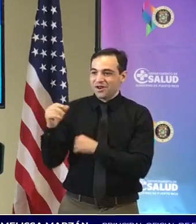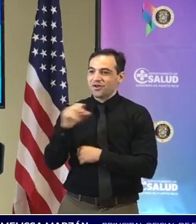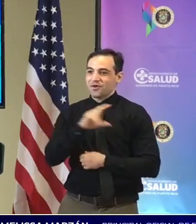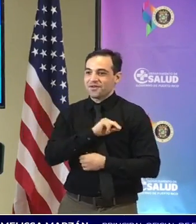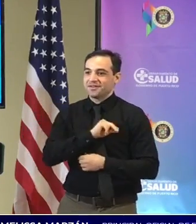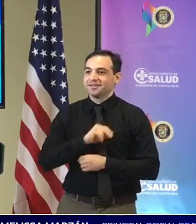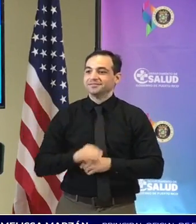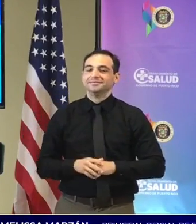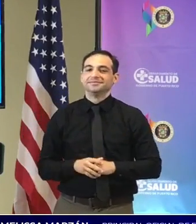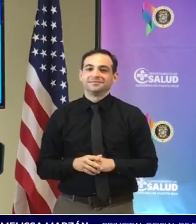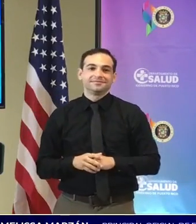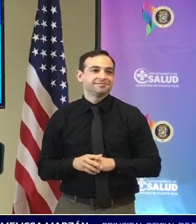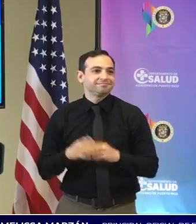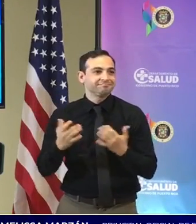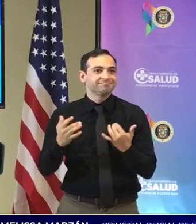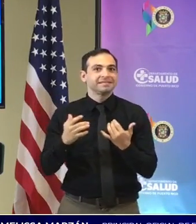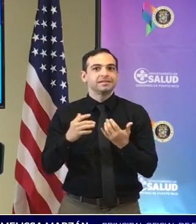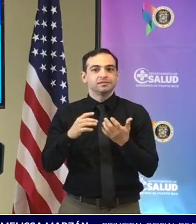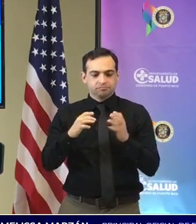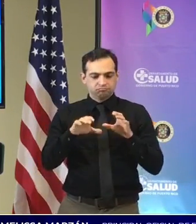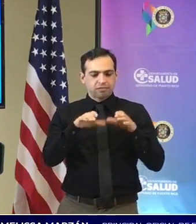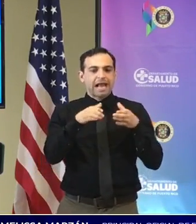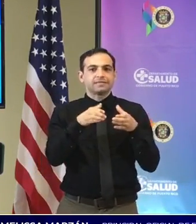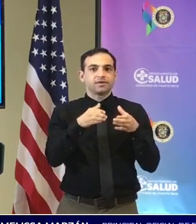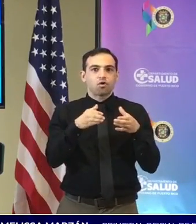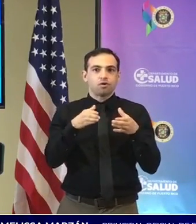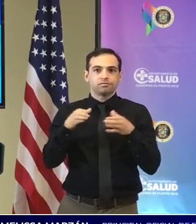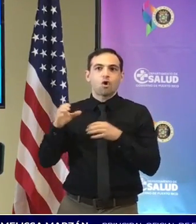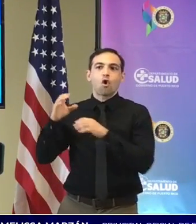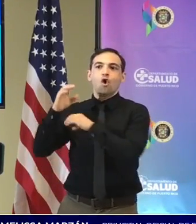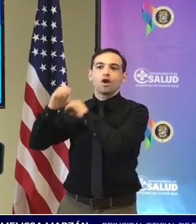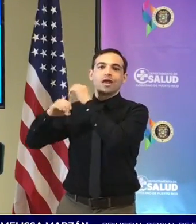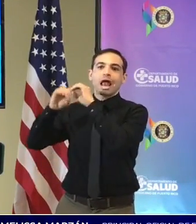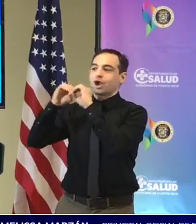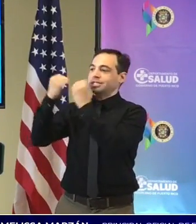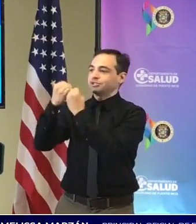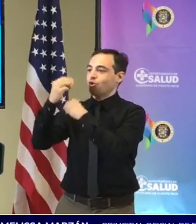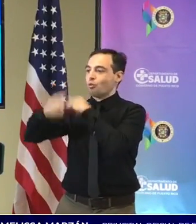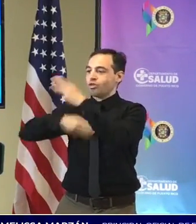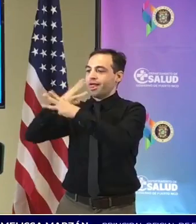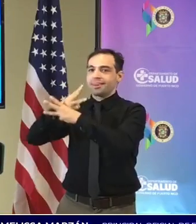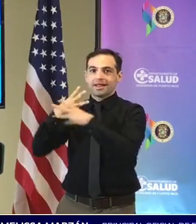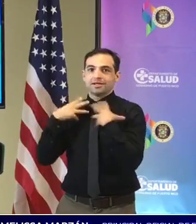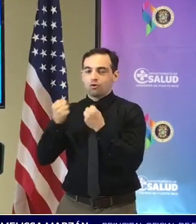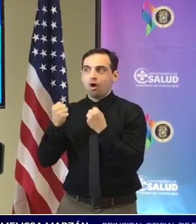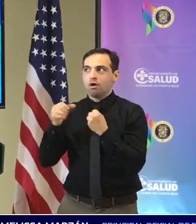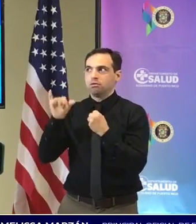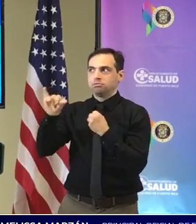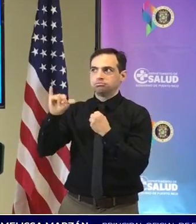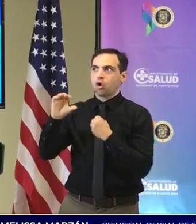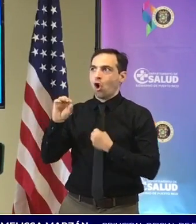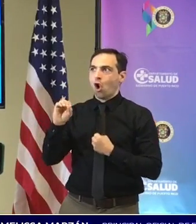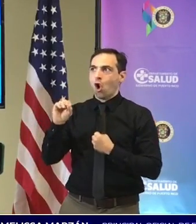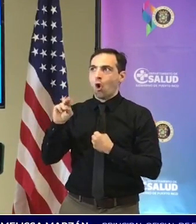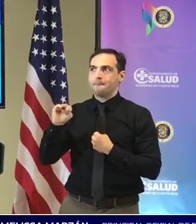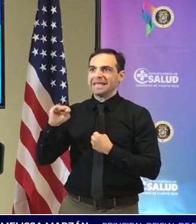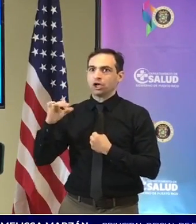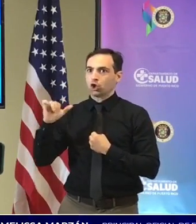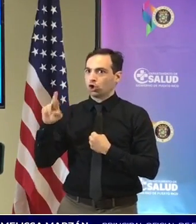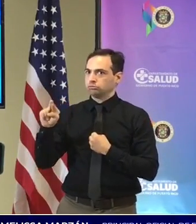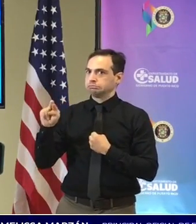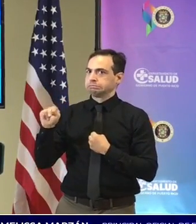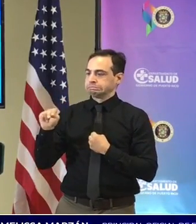días después que se clasificó por la organización mundial de la salud como variante de preocupación así que eso es en términos de Omicron